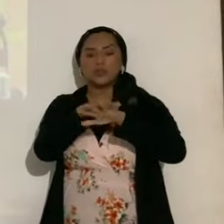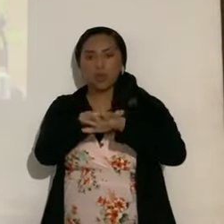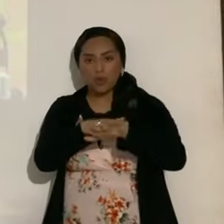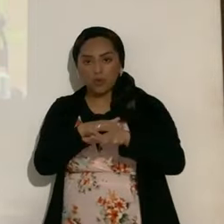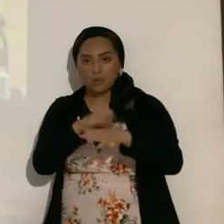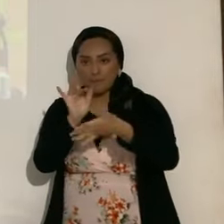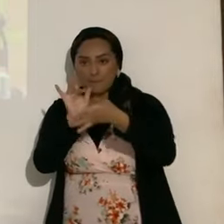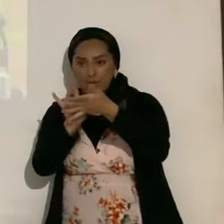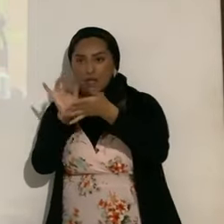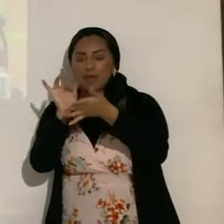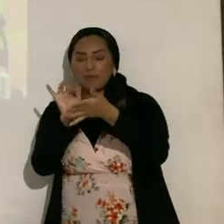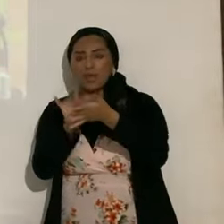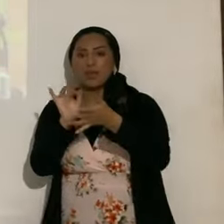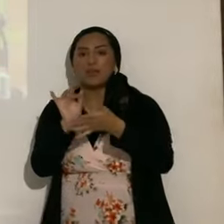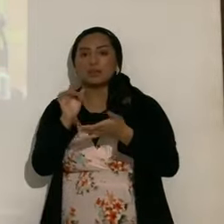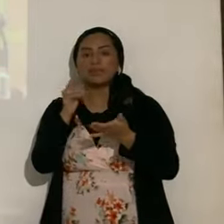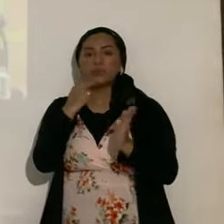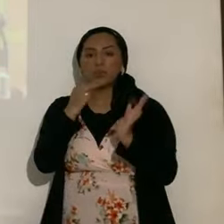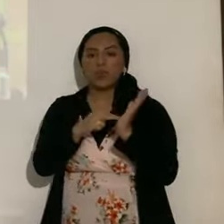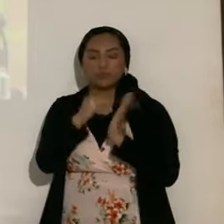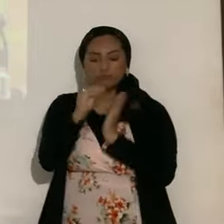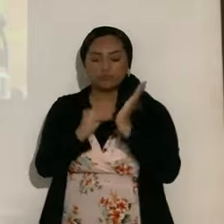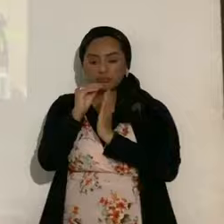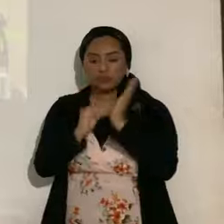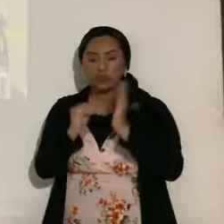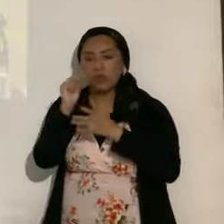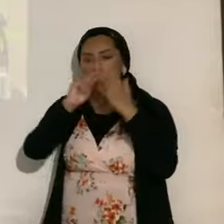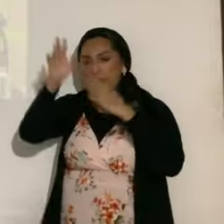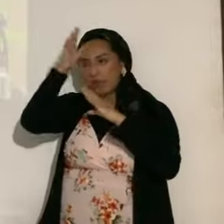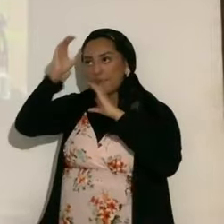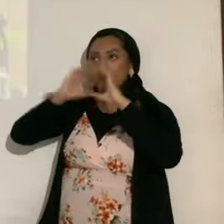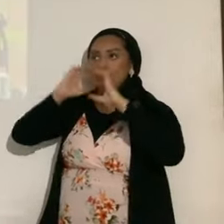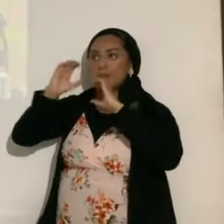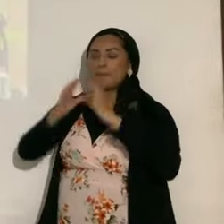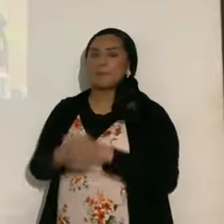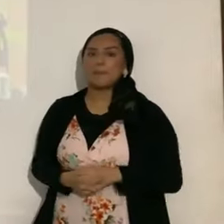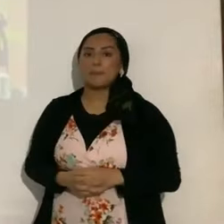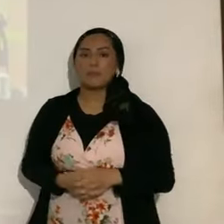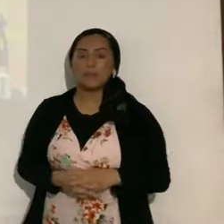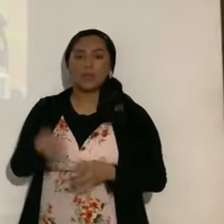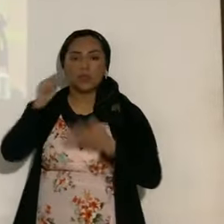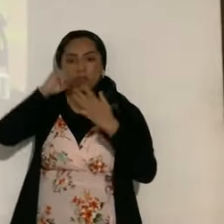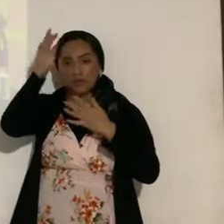eterno, les vaya, hablando, hermanos, pues el eterno, ya nos habló claramente hoy,